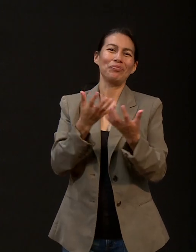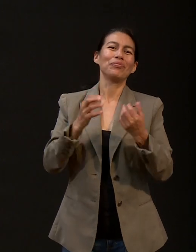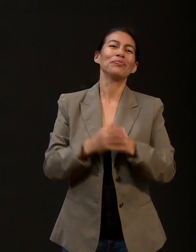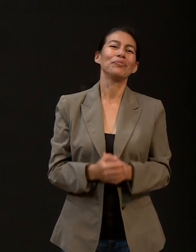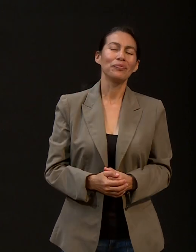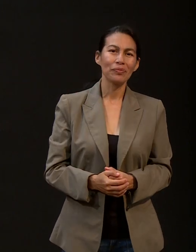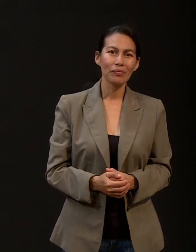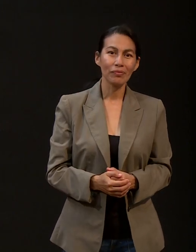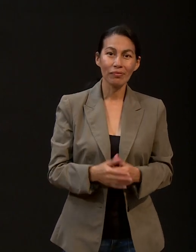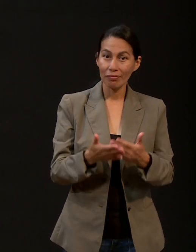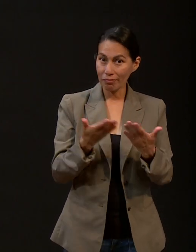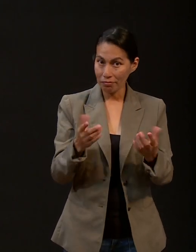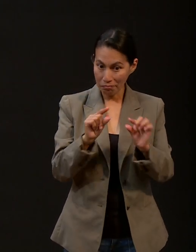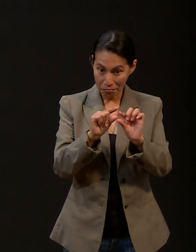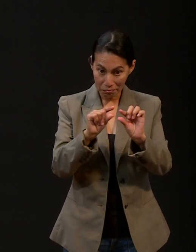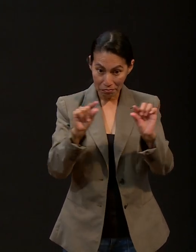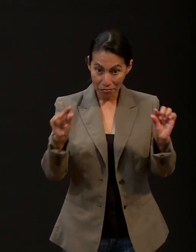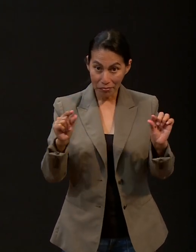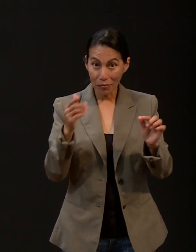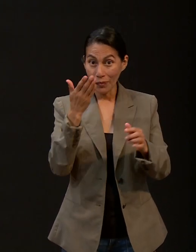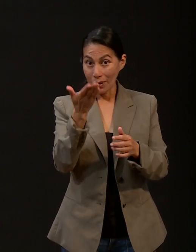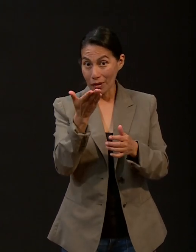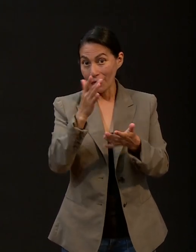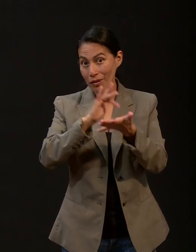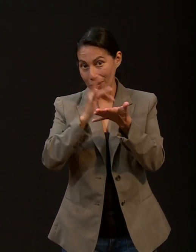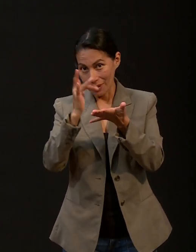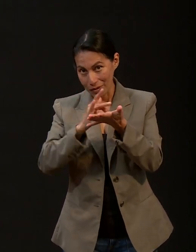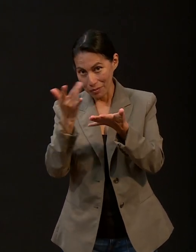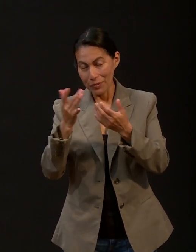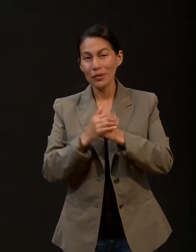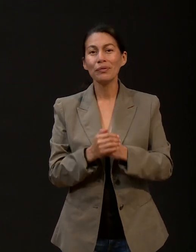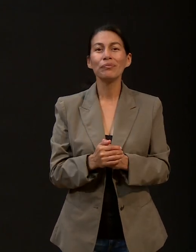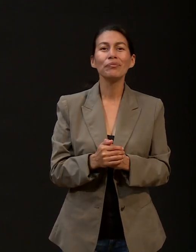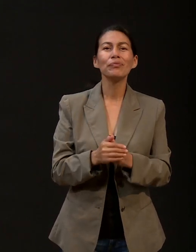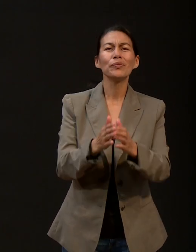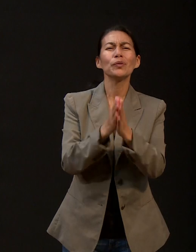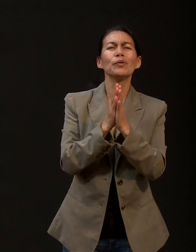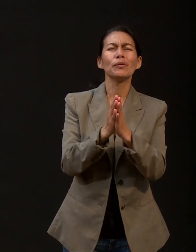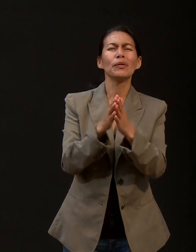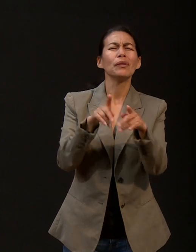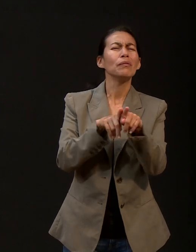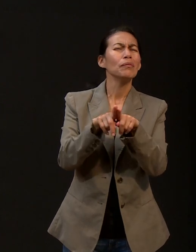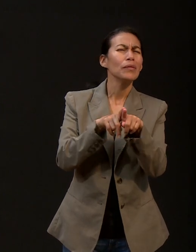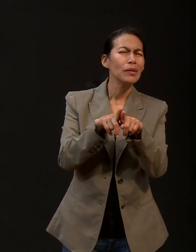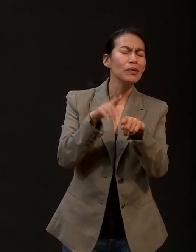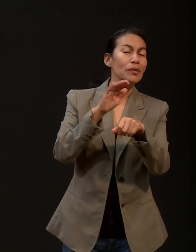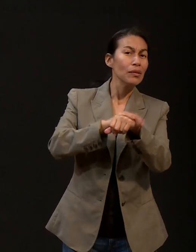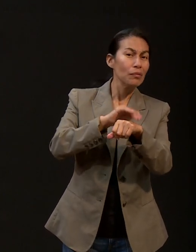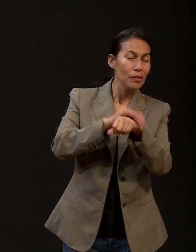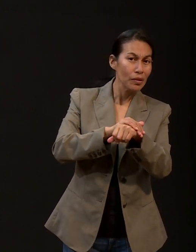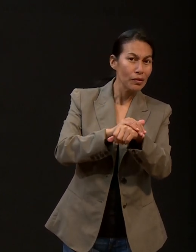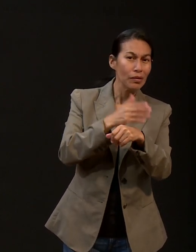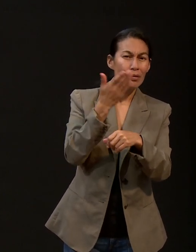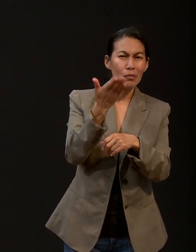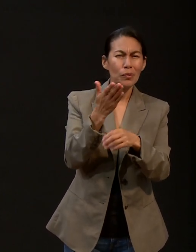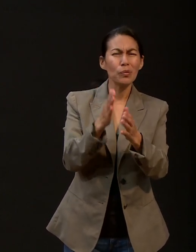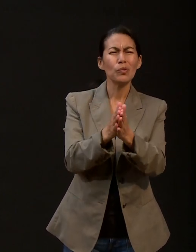bueno, se han estado pasando en pantalla los pedidos y agradecimientos. Les pido, hermanos, amigos, que nos